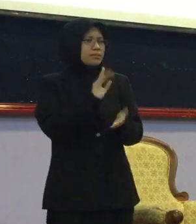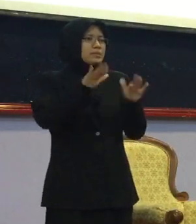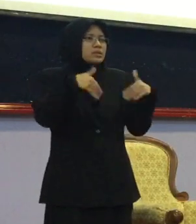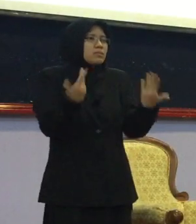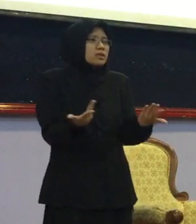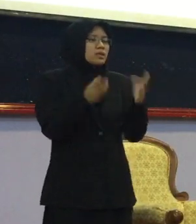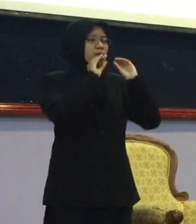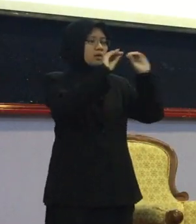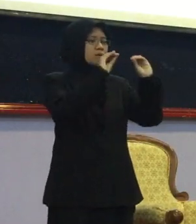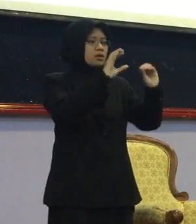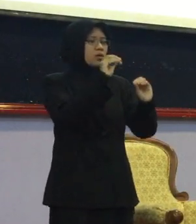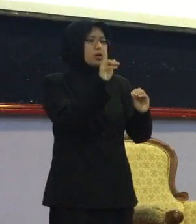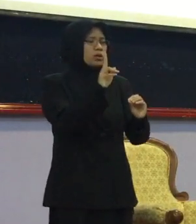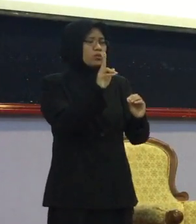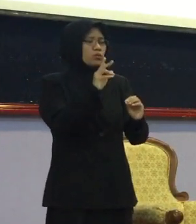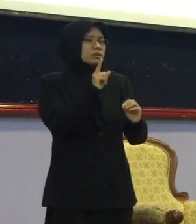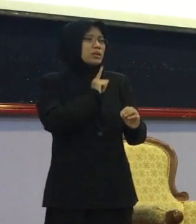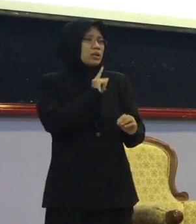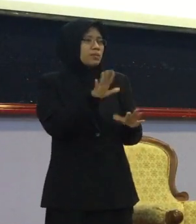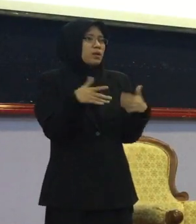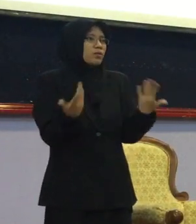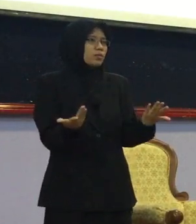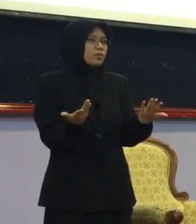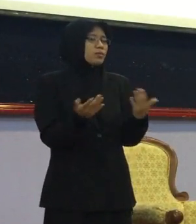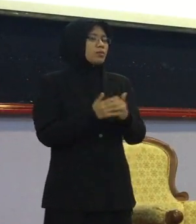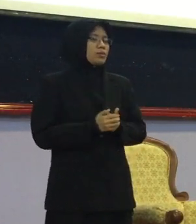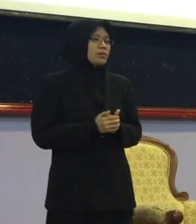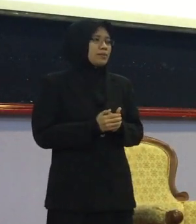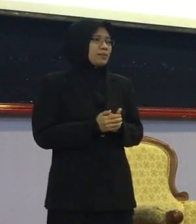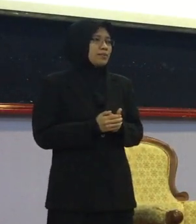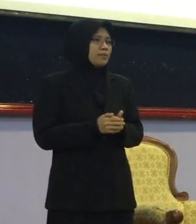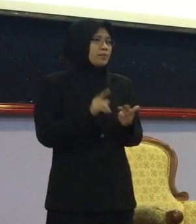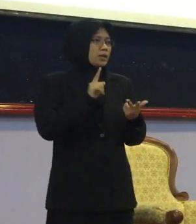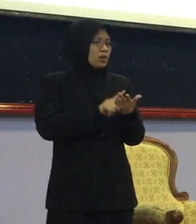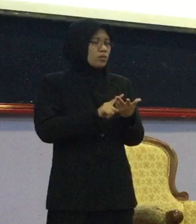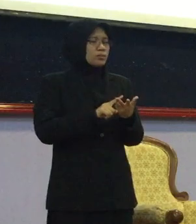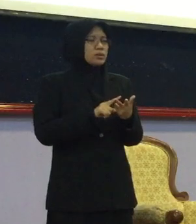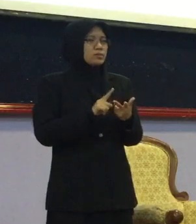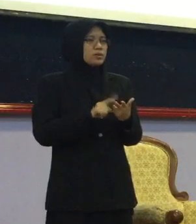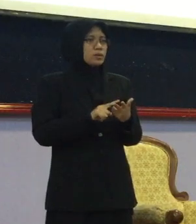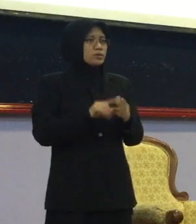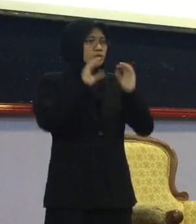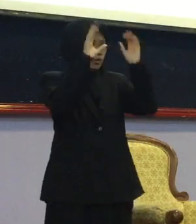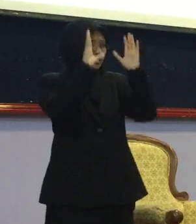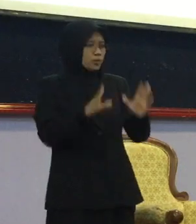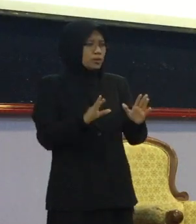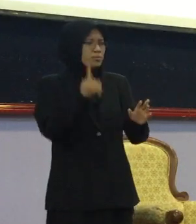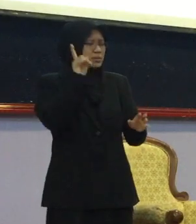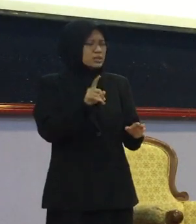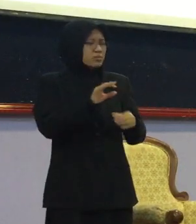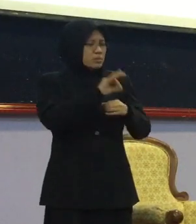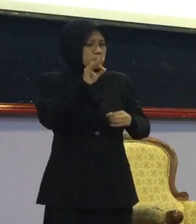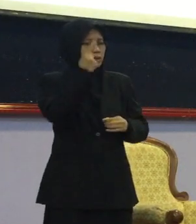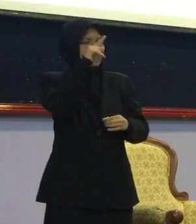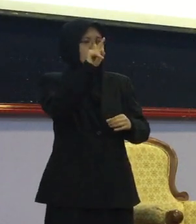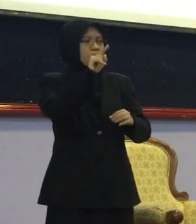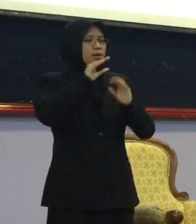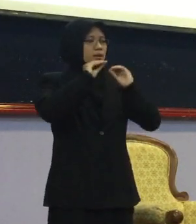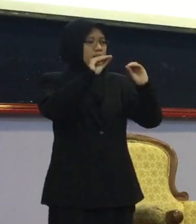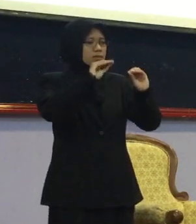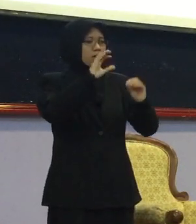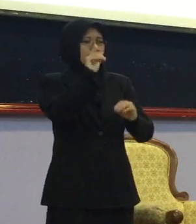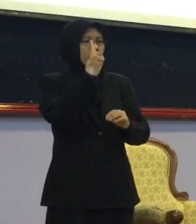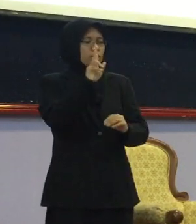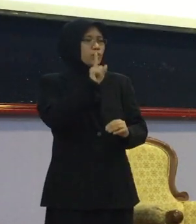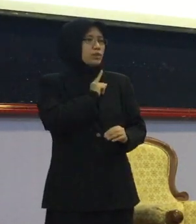sebab tu Kita perlu pada guru Dan guru pun perlu bersemangat Memang Niat tu kan gaji saja Memang nak tolong Sebab orang tolong kita